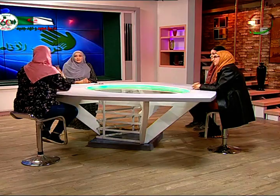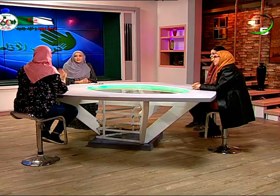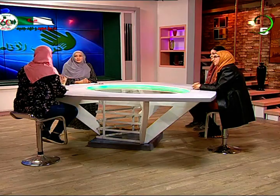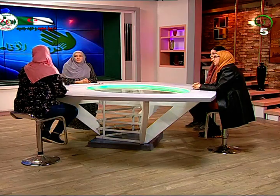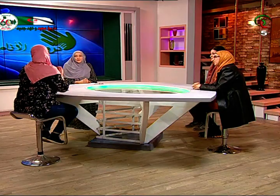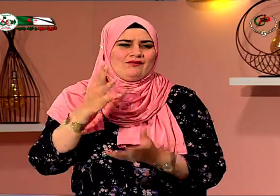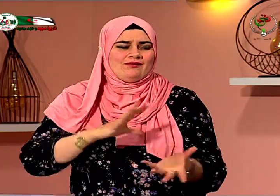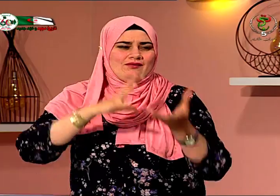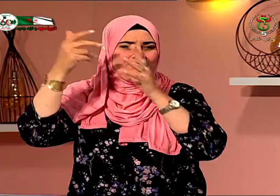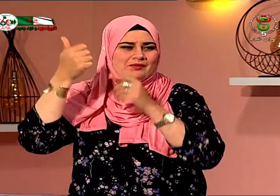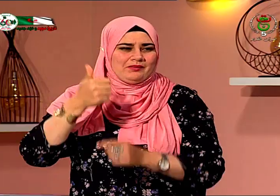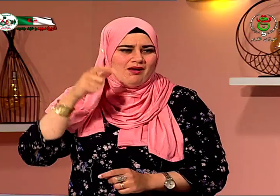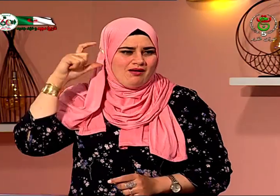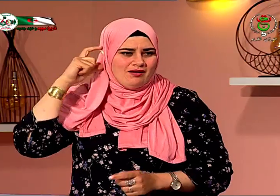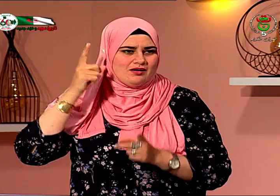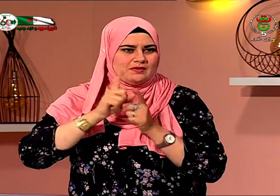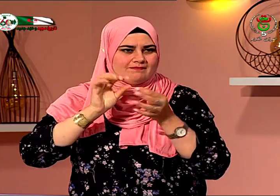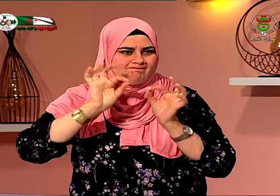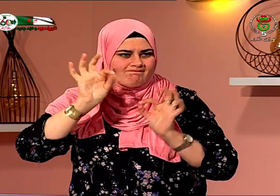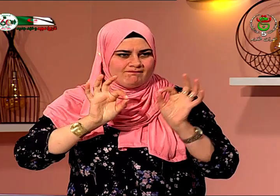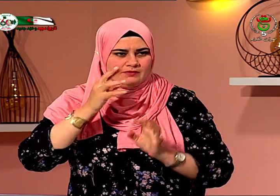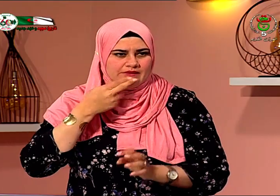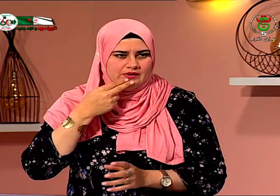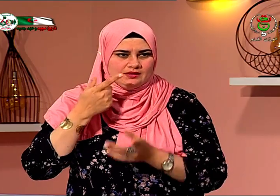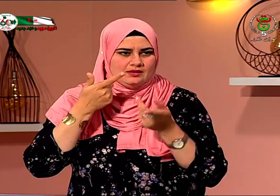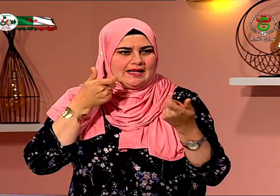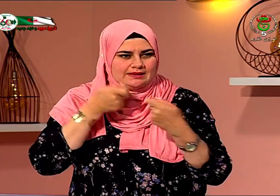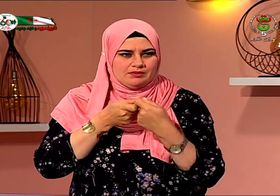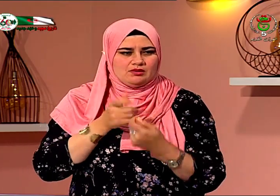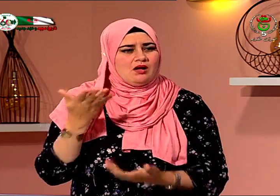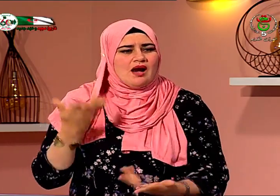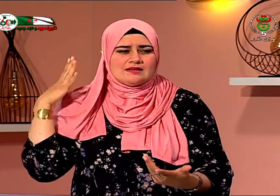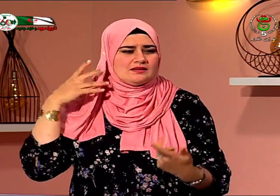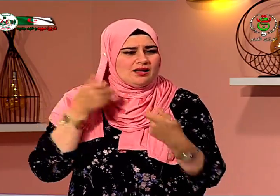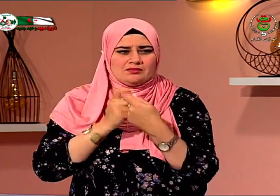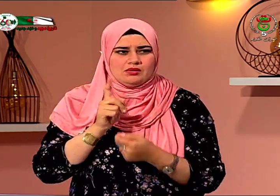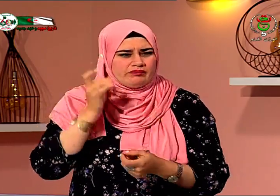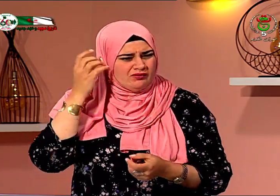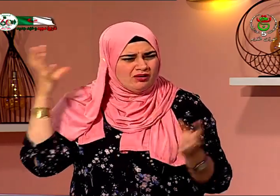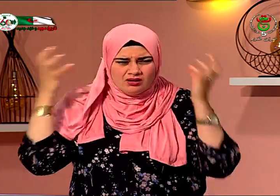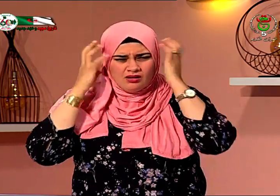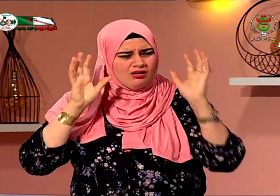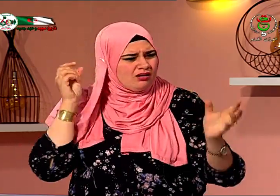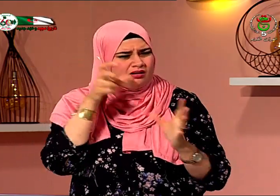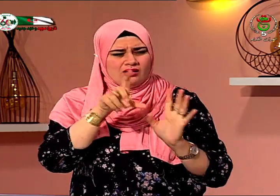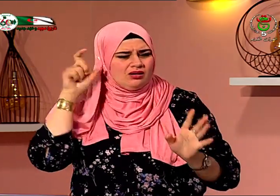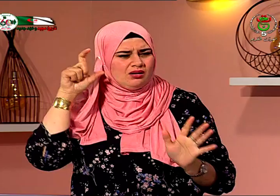فيما يخص السماعات كانت سماعات رديئة يعني تعطيك كل الأصوات